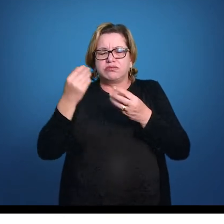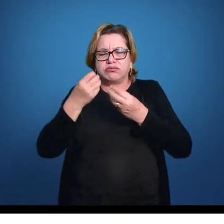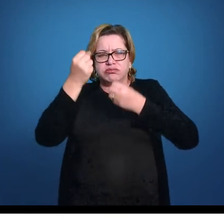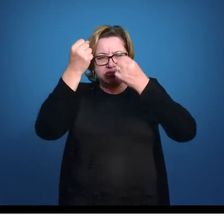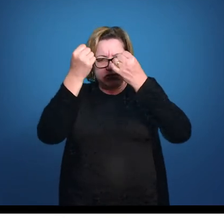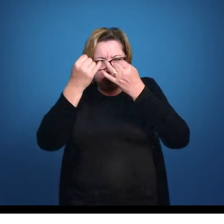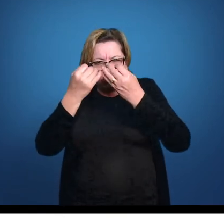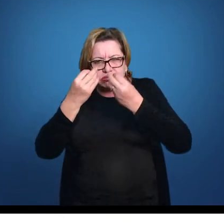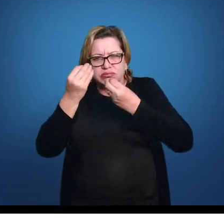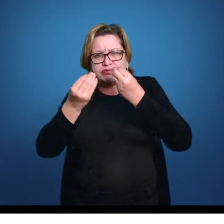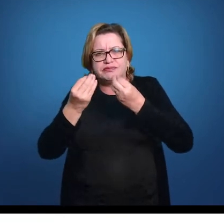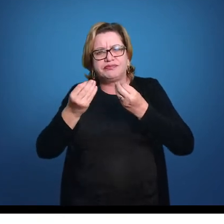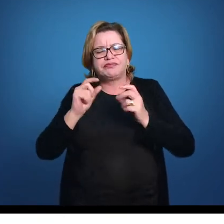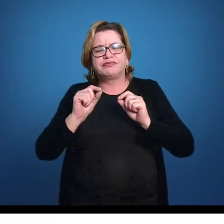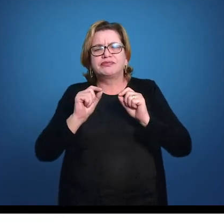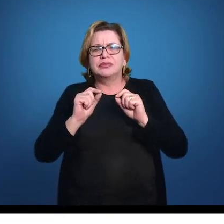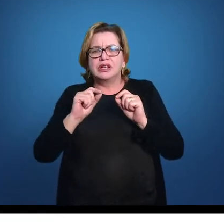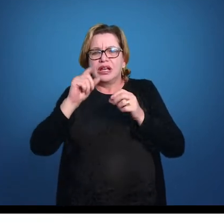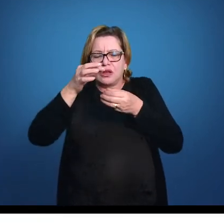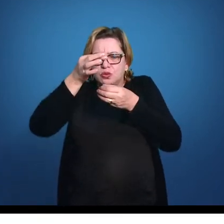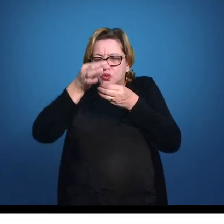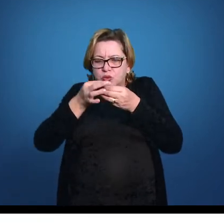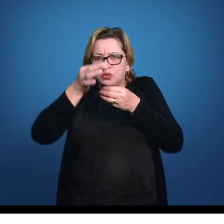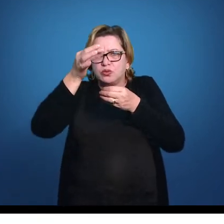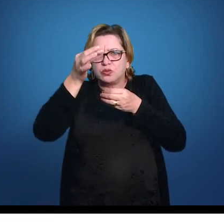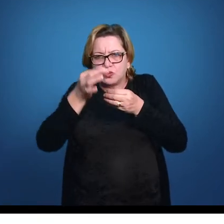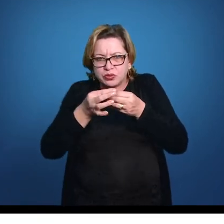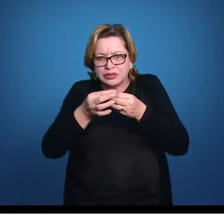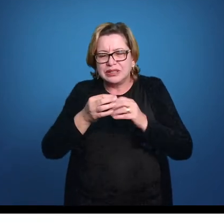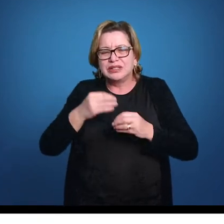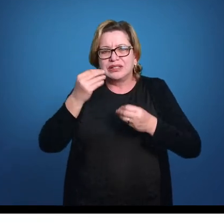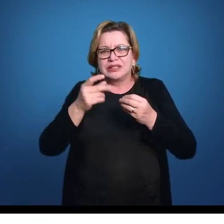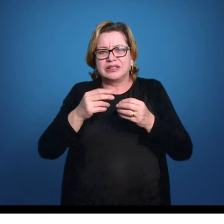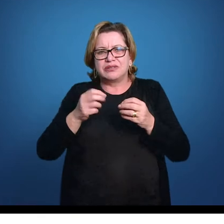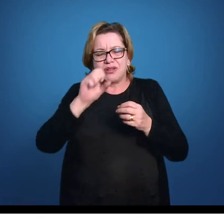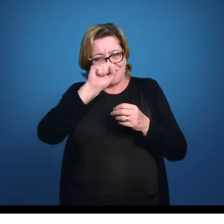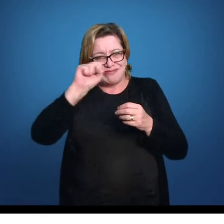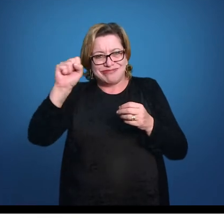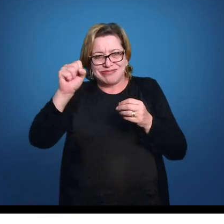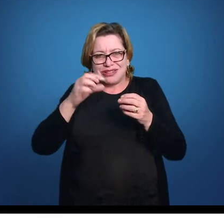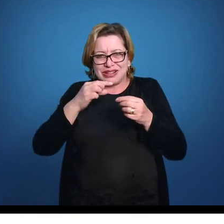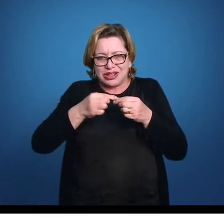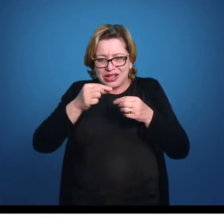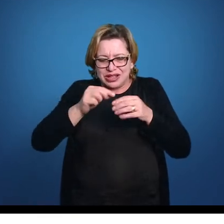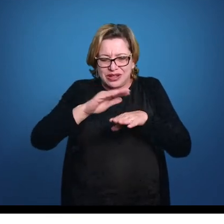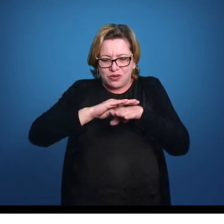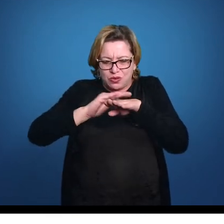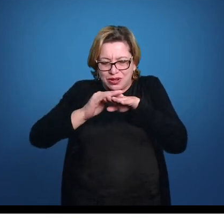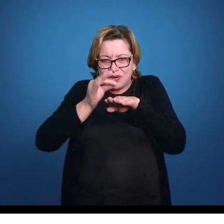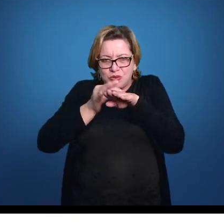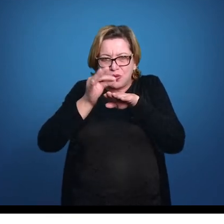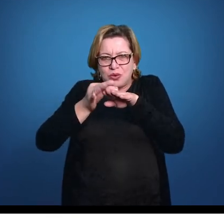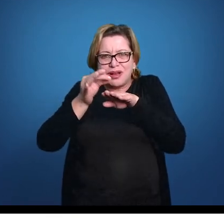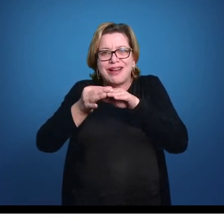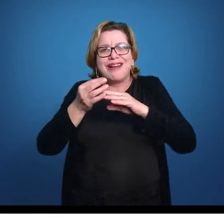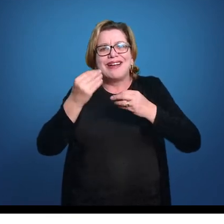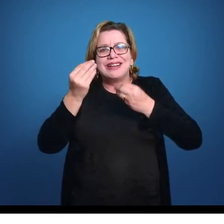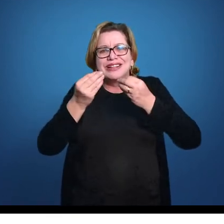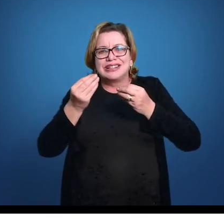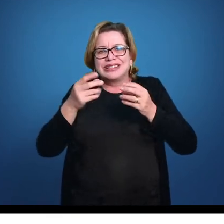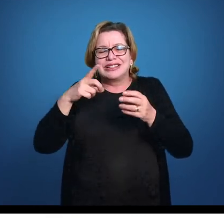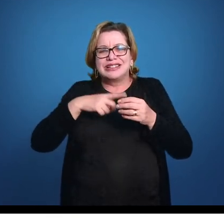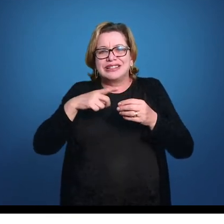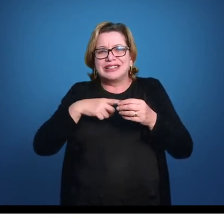Essas ampolas de lorenzine são orifícios também, assim como a linha lateral, são orifícios na superfície do corpo, principalmente